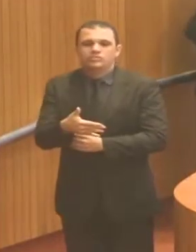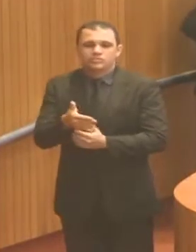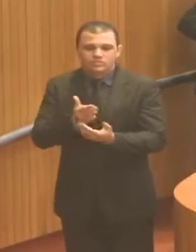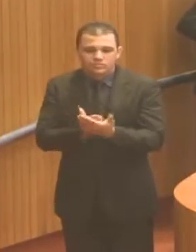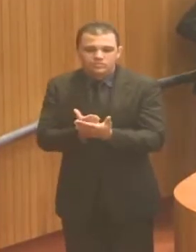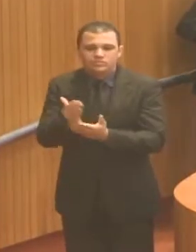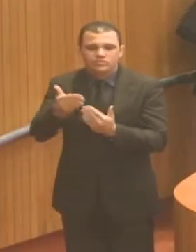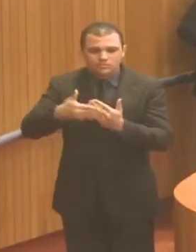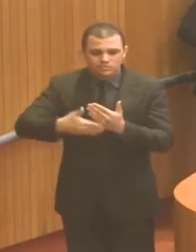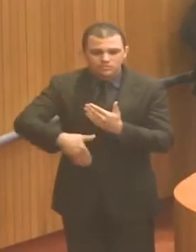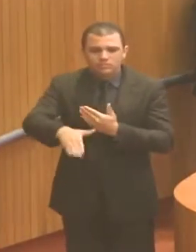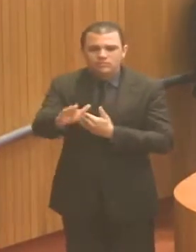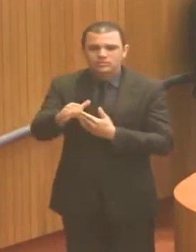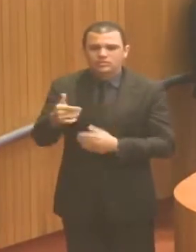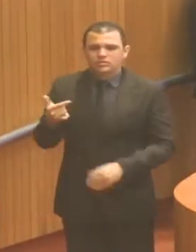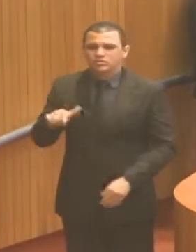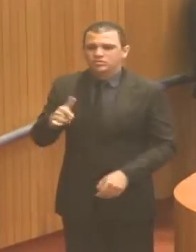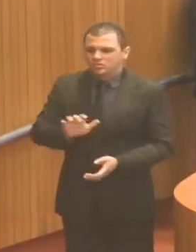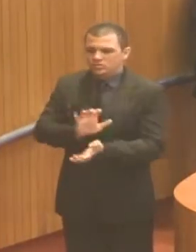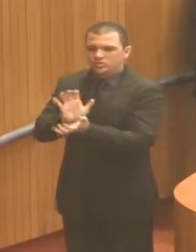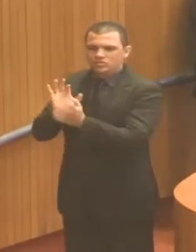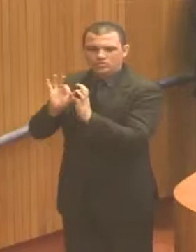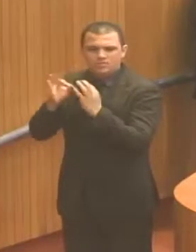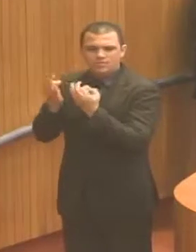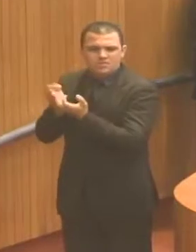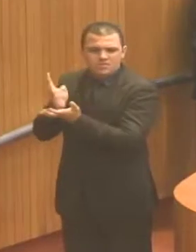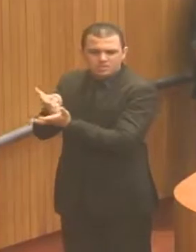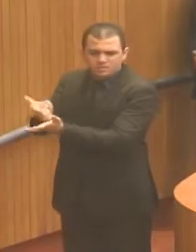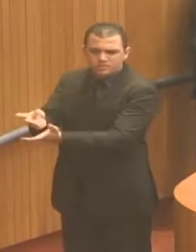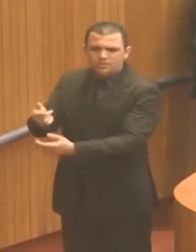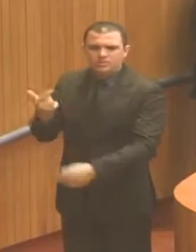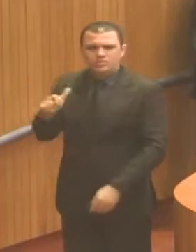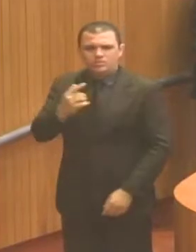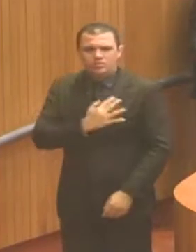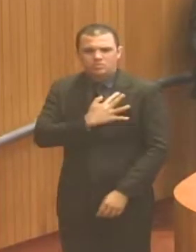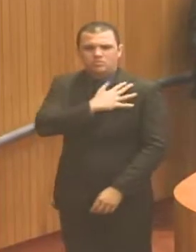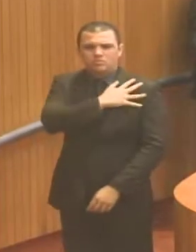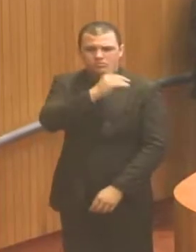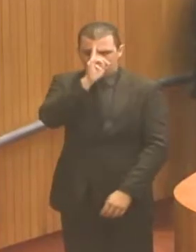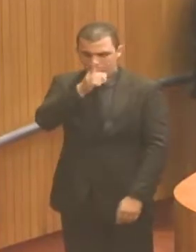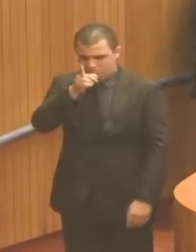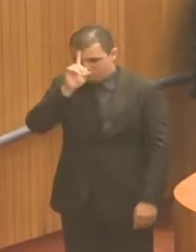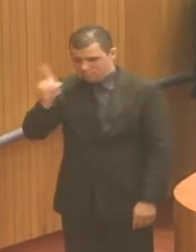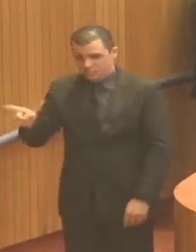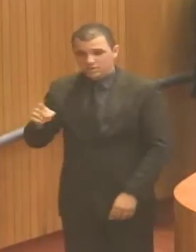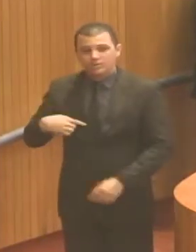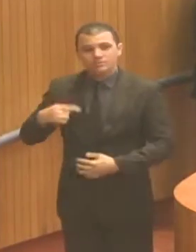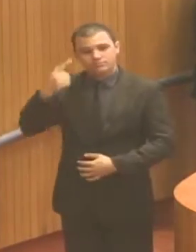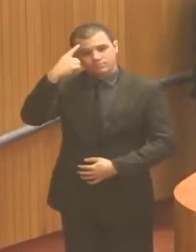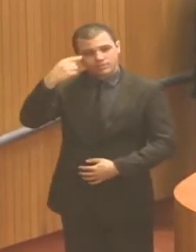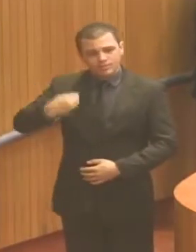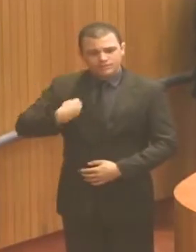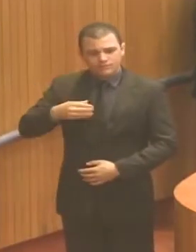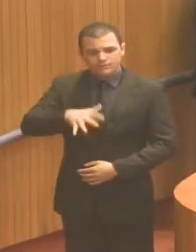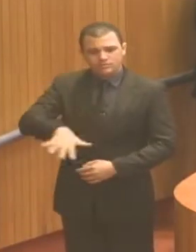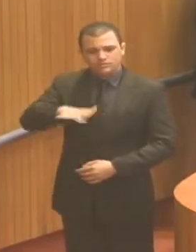sem coronéis, com uma perspectiva de vida mais digna para o povo.